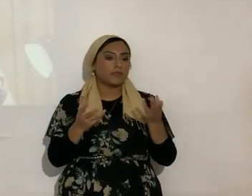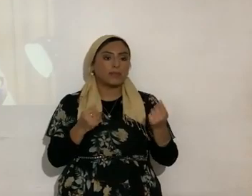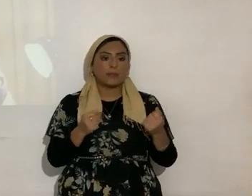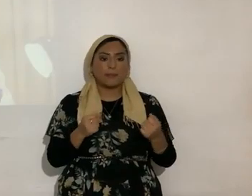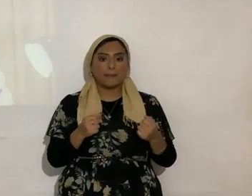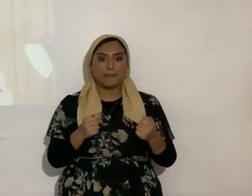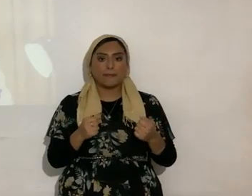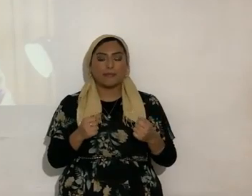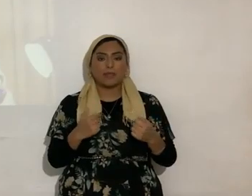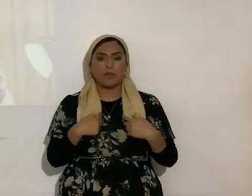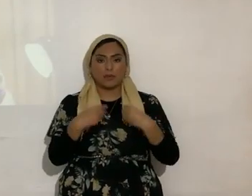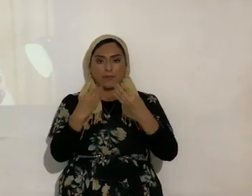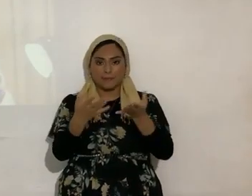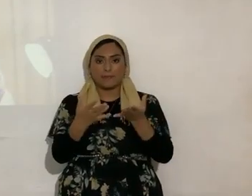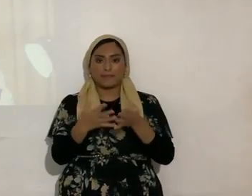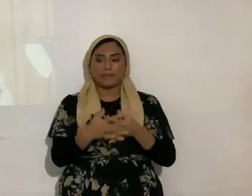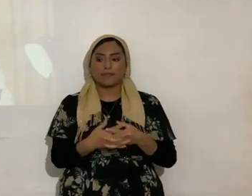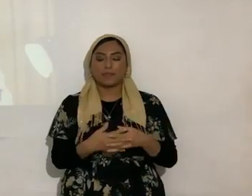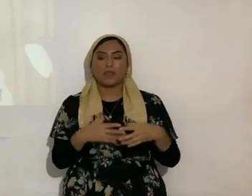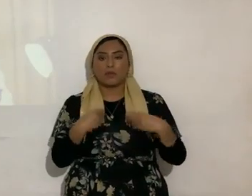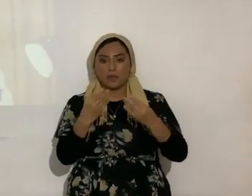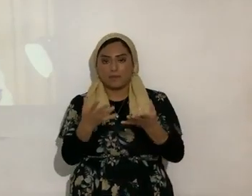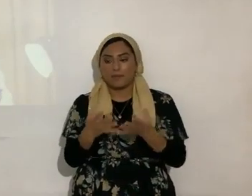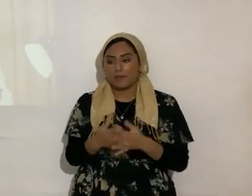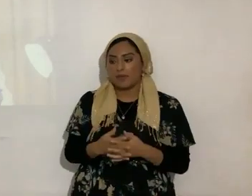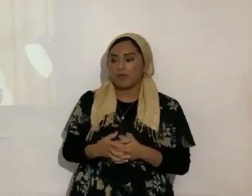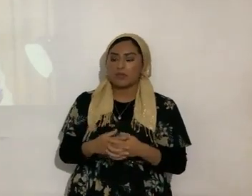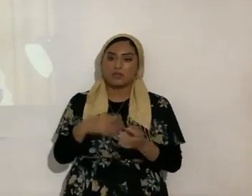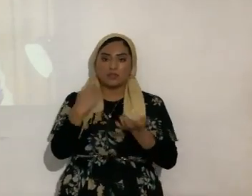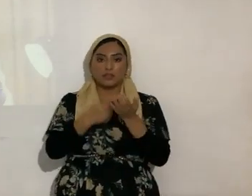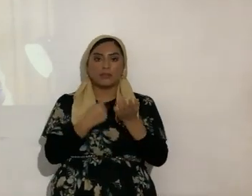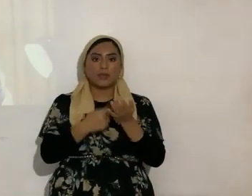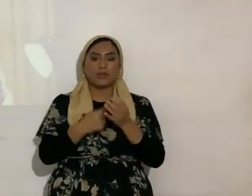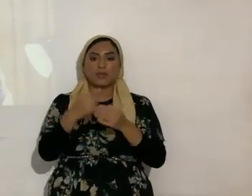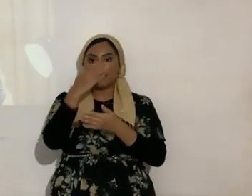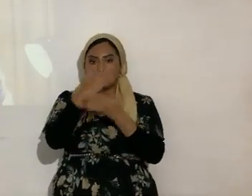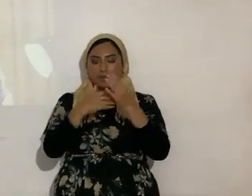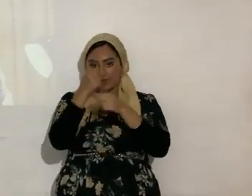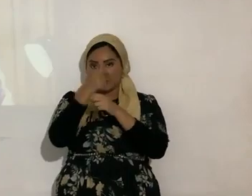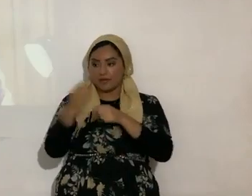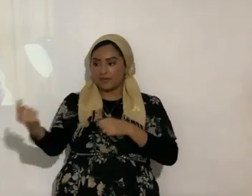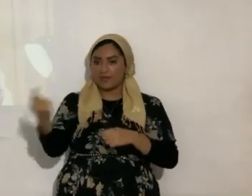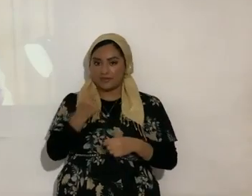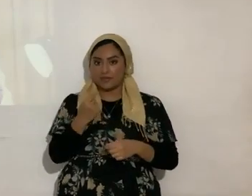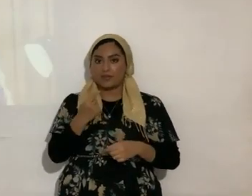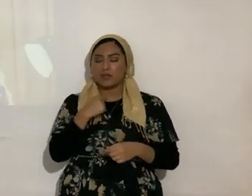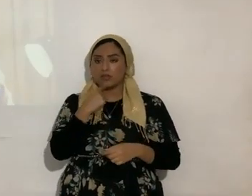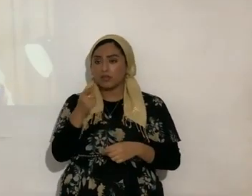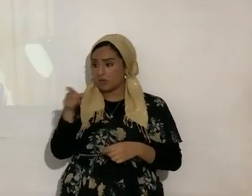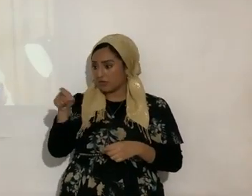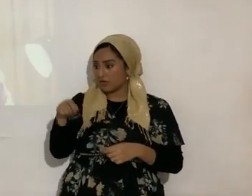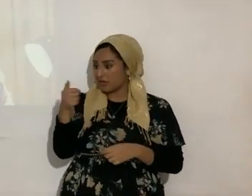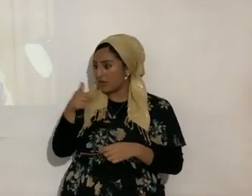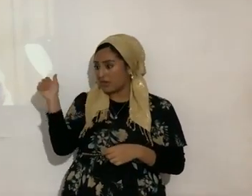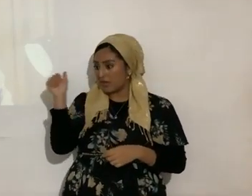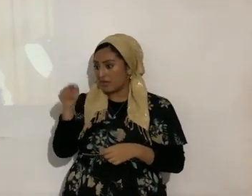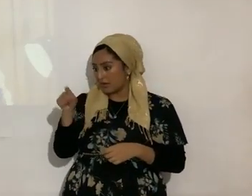quiero decir esto quiero decir eso a veces me vienen a visitar hermanos me dicen le digo no necesitas nada hermano o hermana